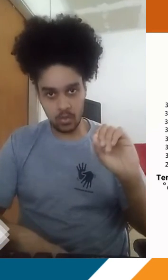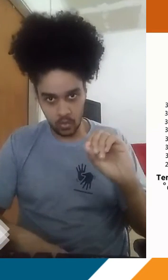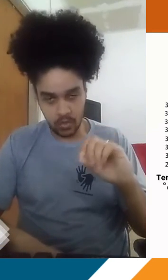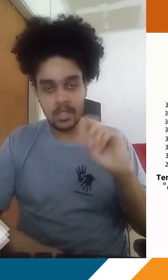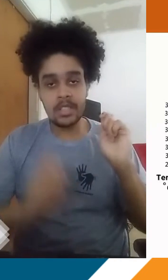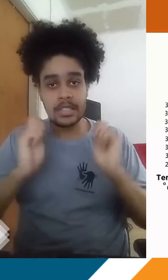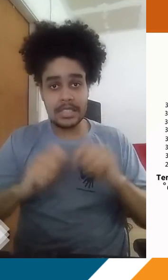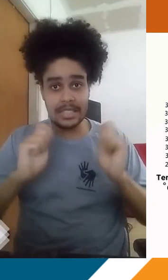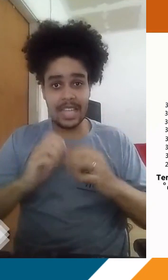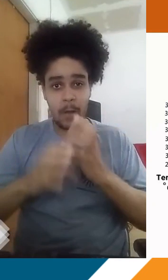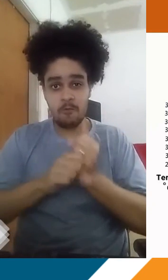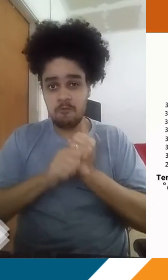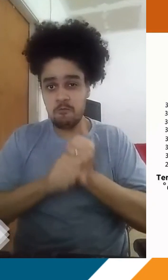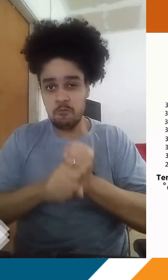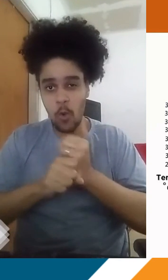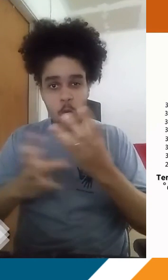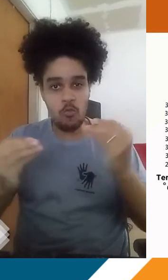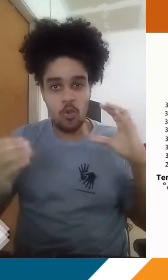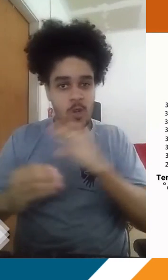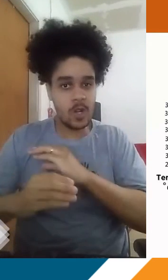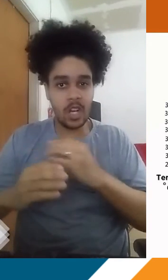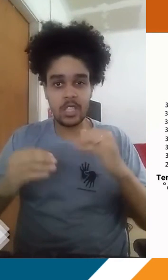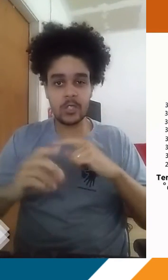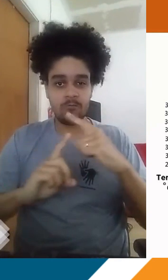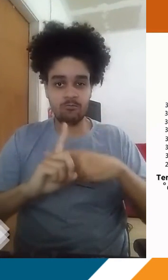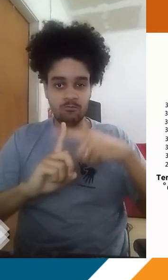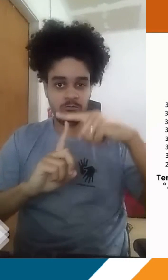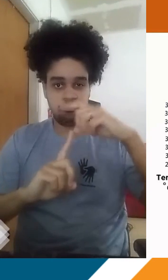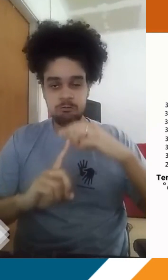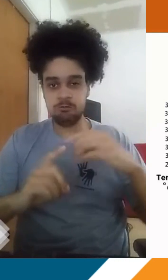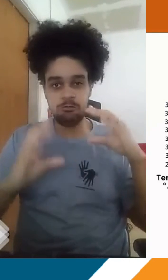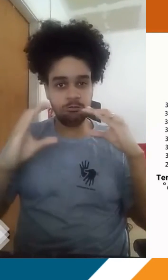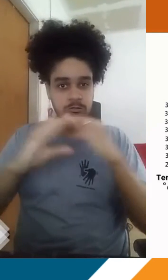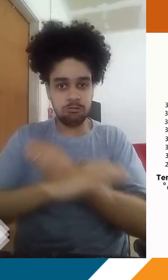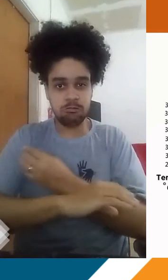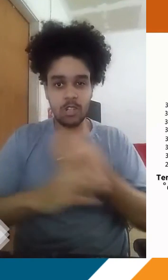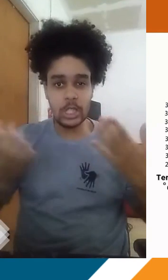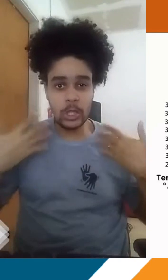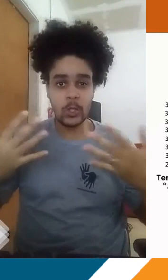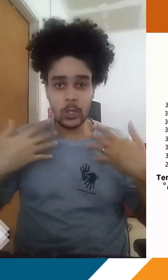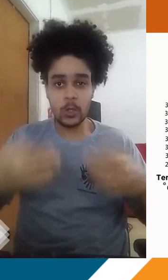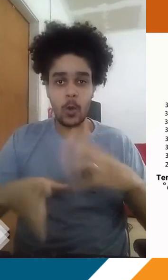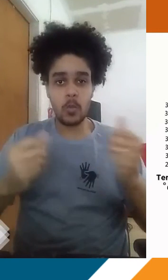E que tem uma capacidade de reter muito calor, De esquentar com muita intensidade, muita rapidez e,